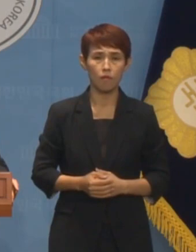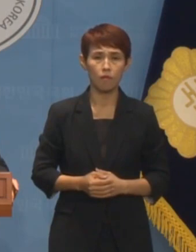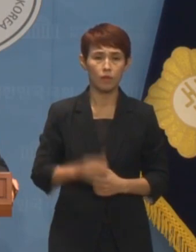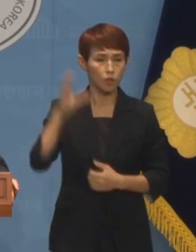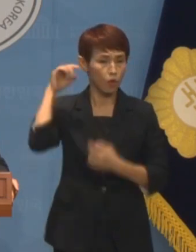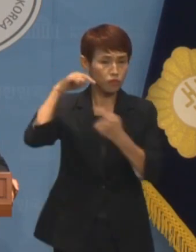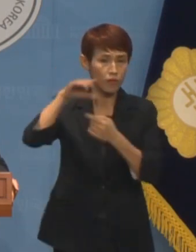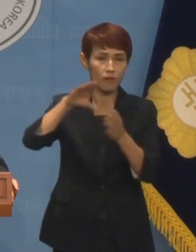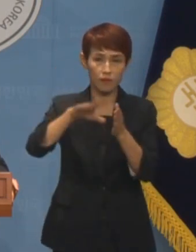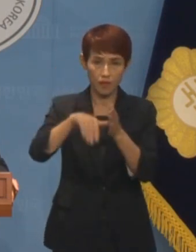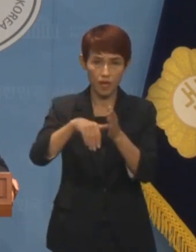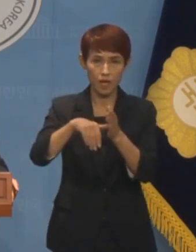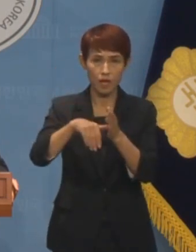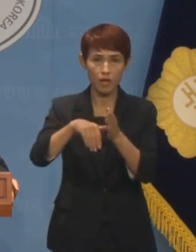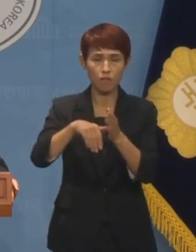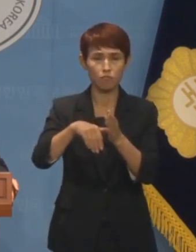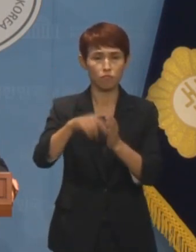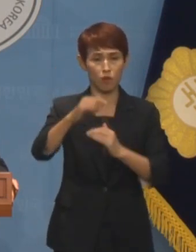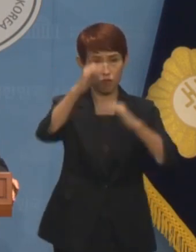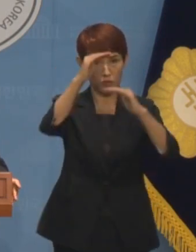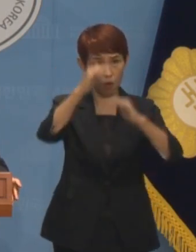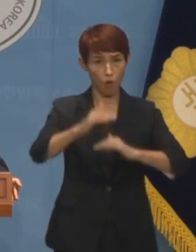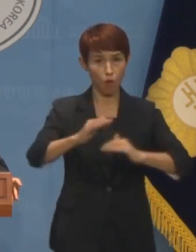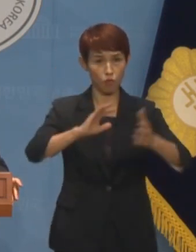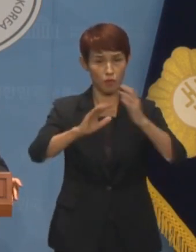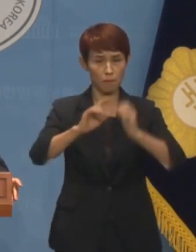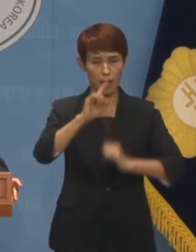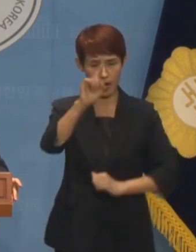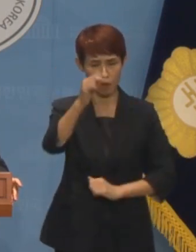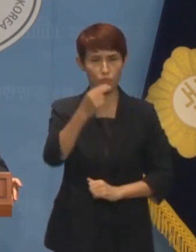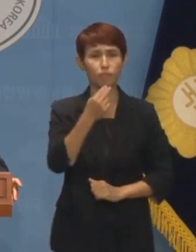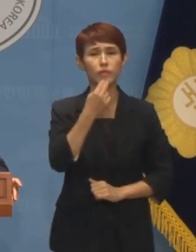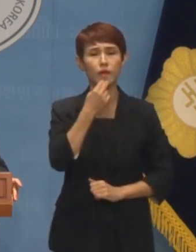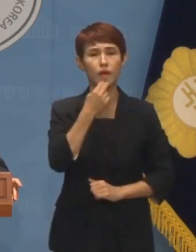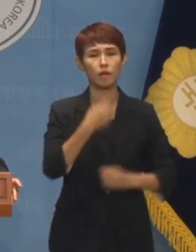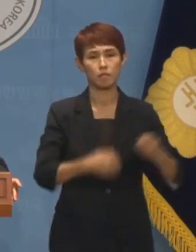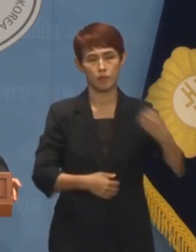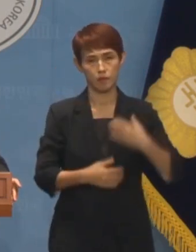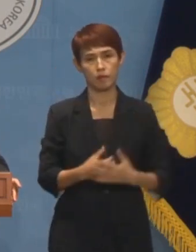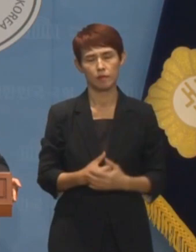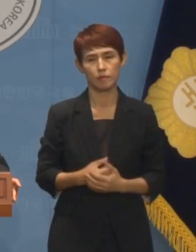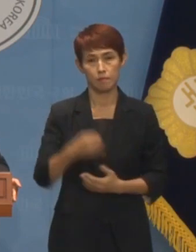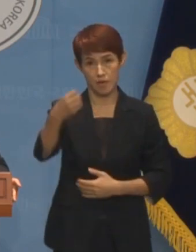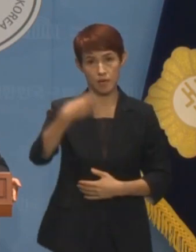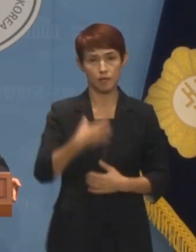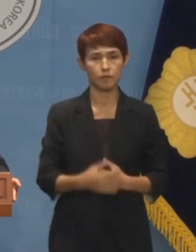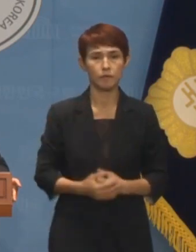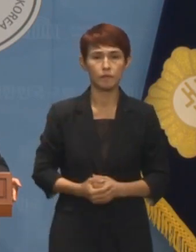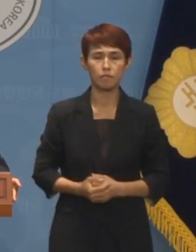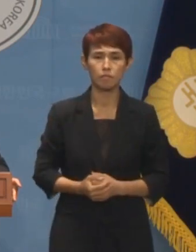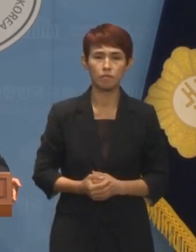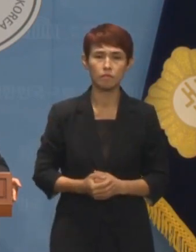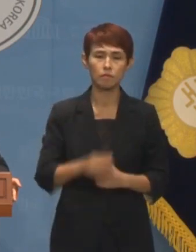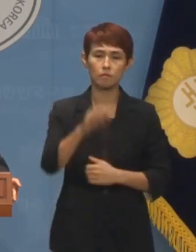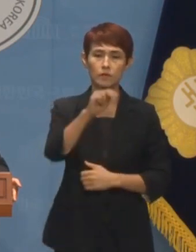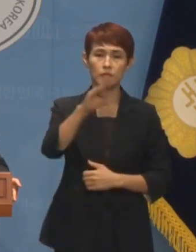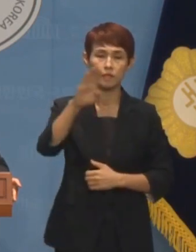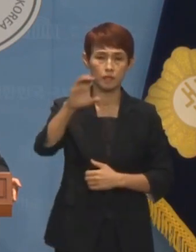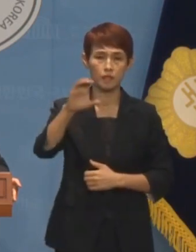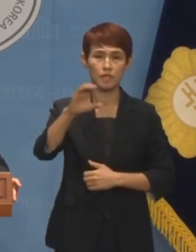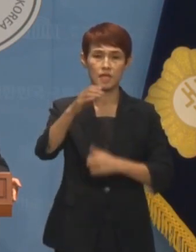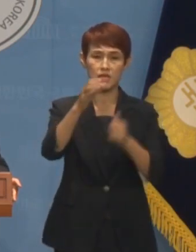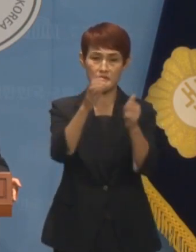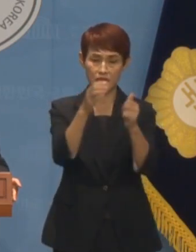청문회에서 이러한 사실에 대한 논의는 언급조차 없었다고 주장합니다. 자신이 박문진 이사로